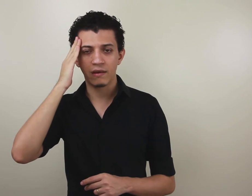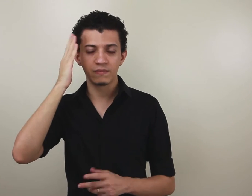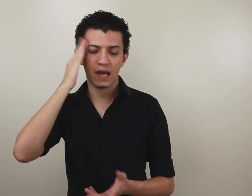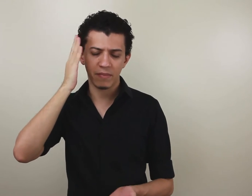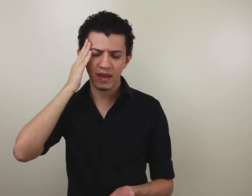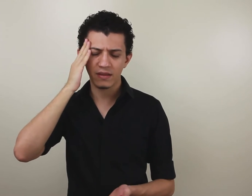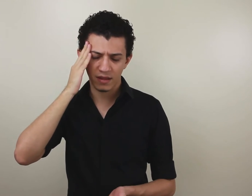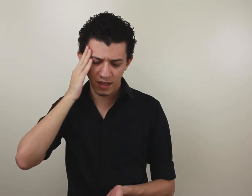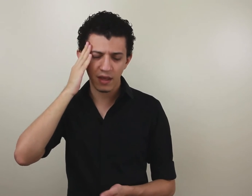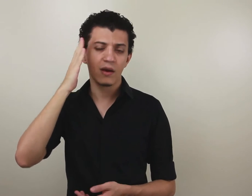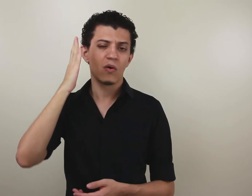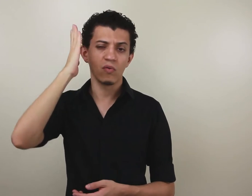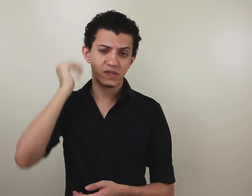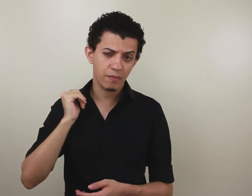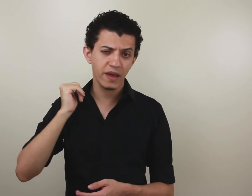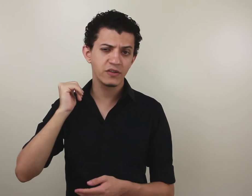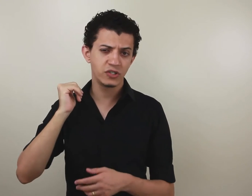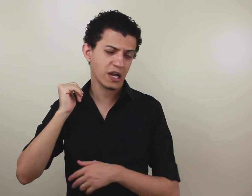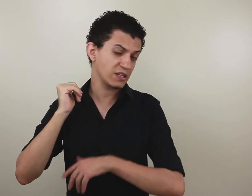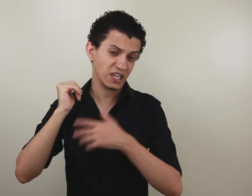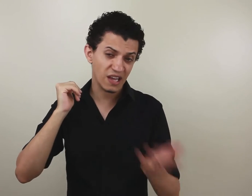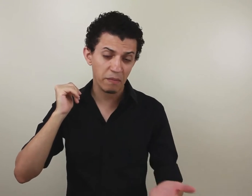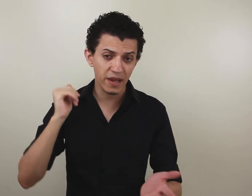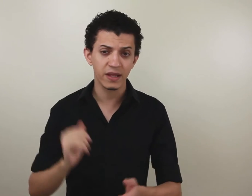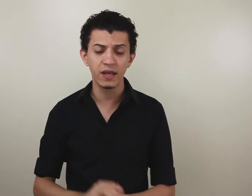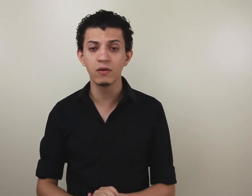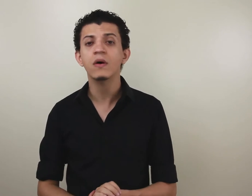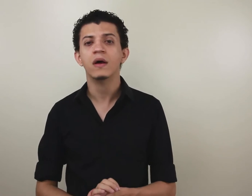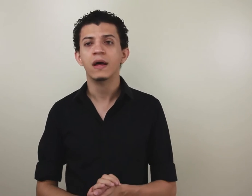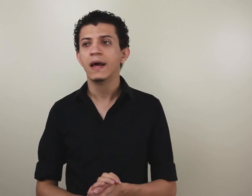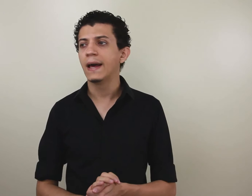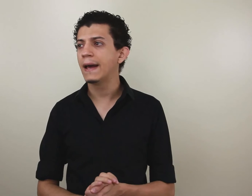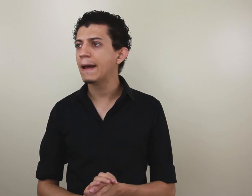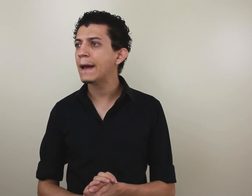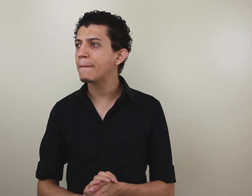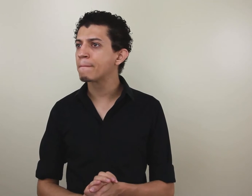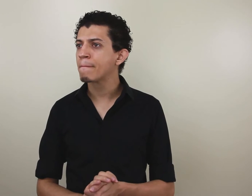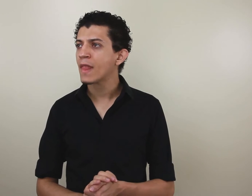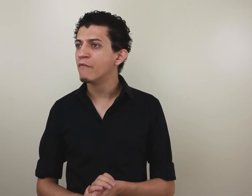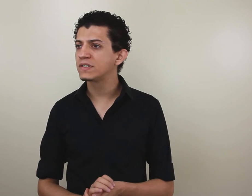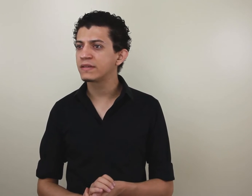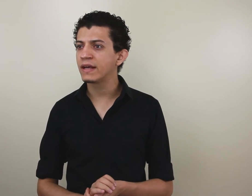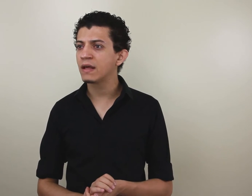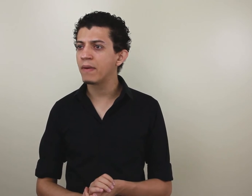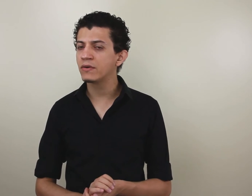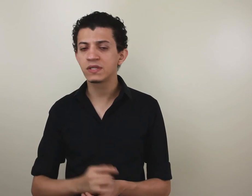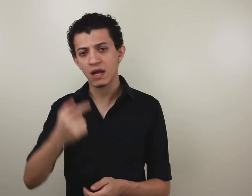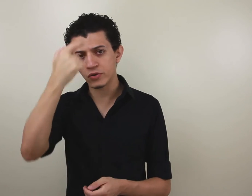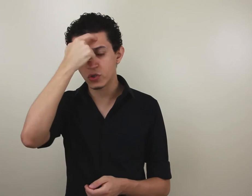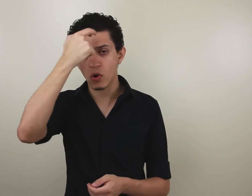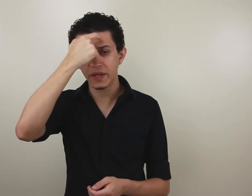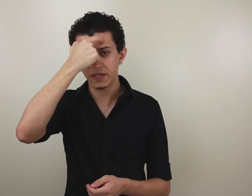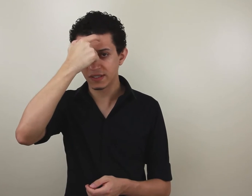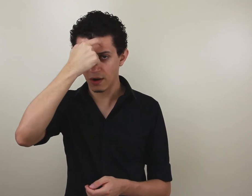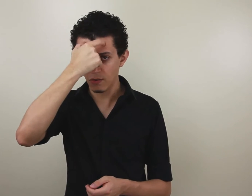saber, entender, ou saber, já saber aquilo. Você tem também o sinal de cognição,